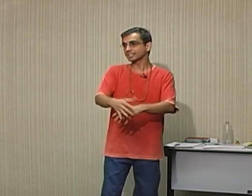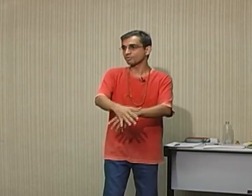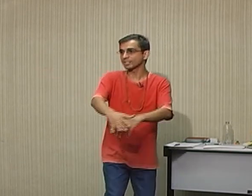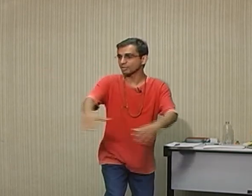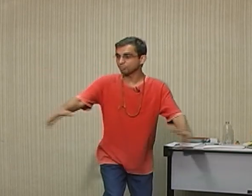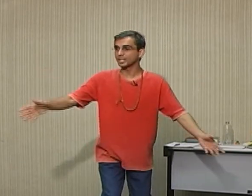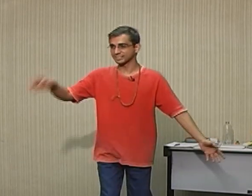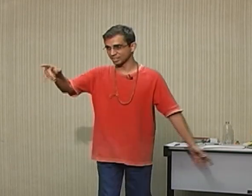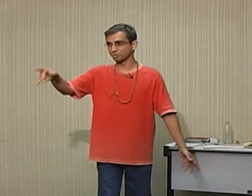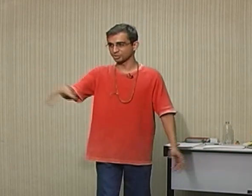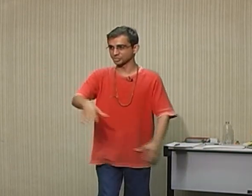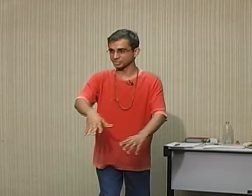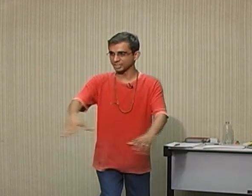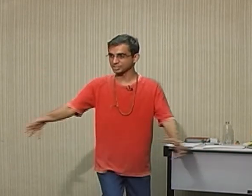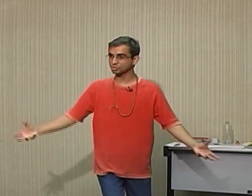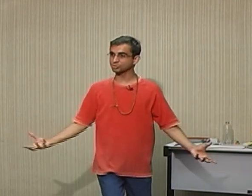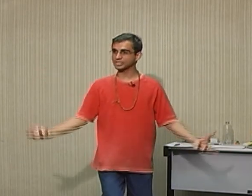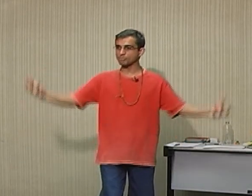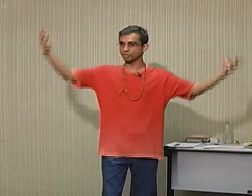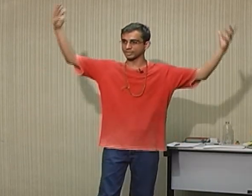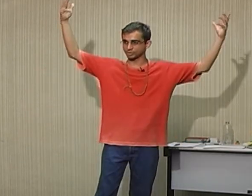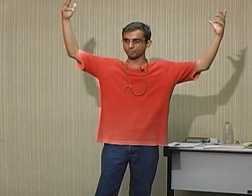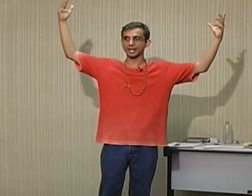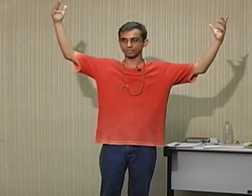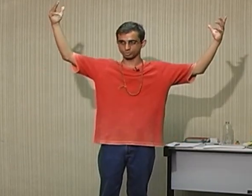Através da fundação, eu quis dizer, a gente não sabe o que vai ser o prédio.